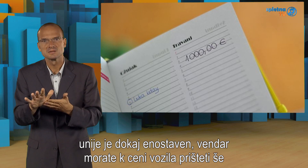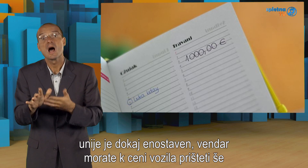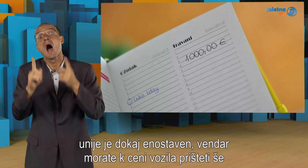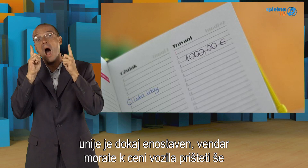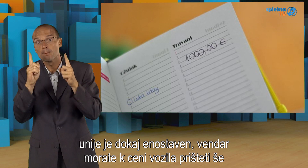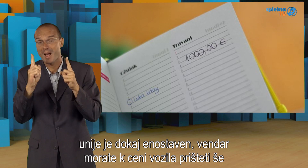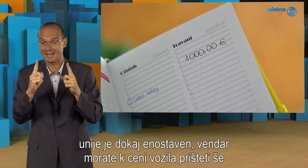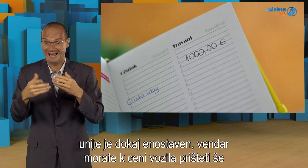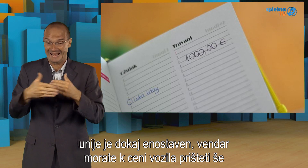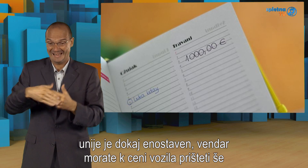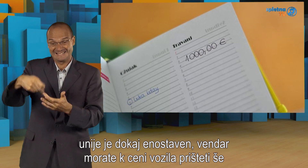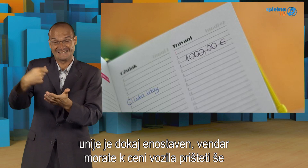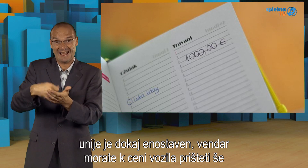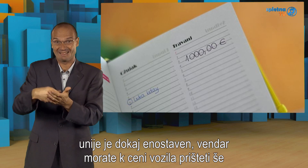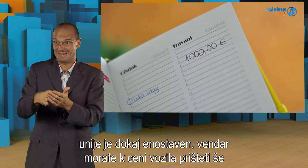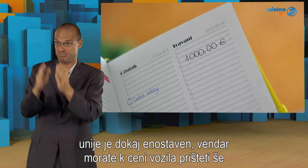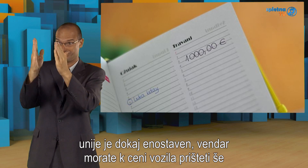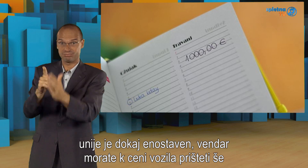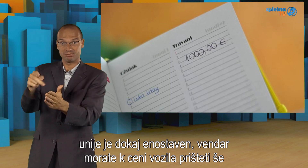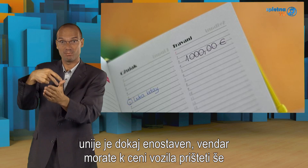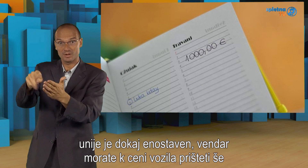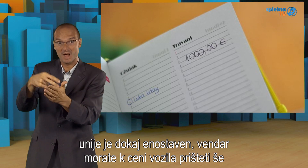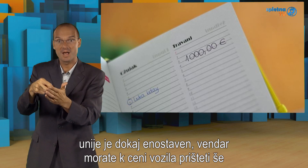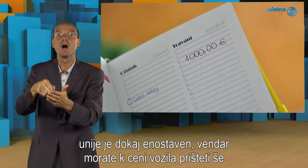vozila prišteti še stroške, ki so povezani z uvozom avtomobila.